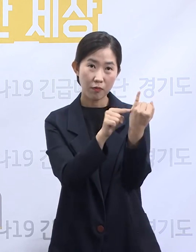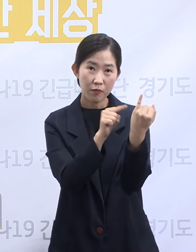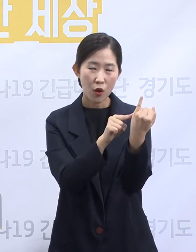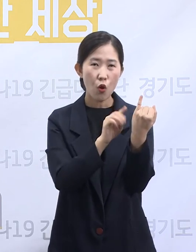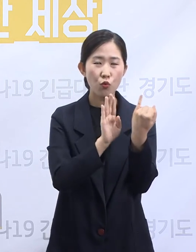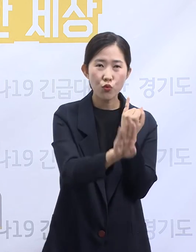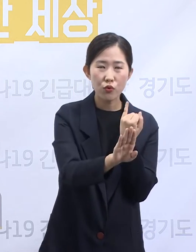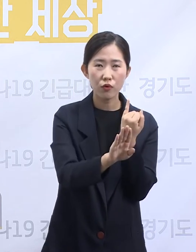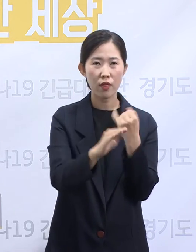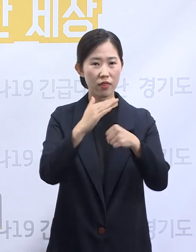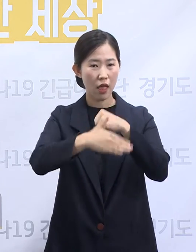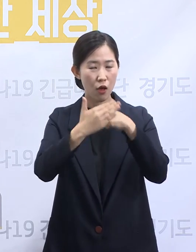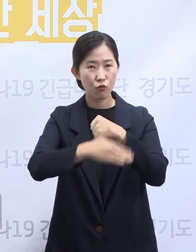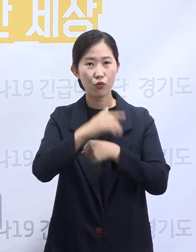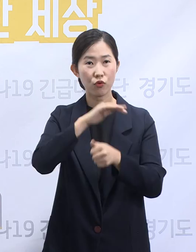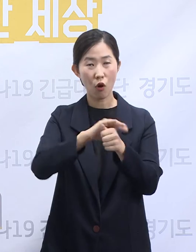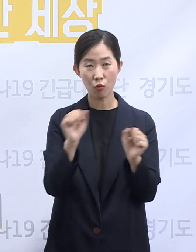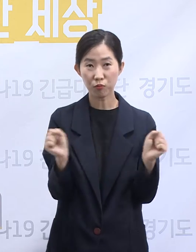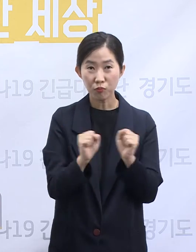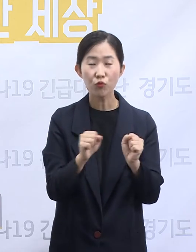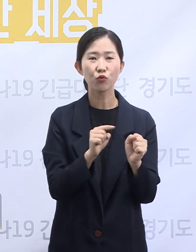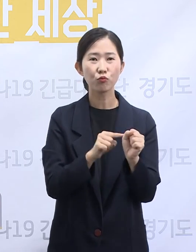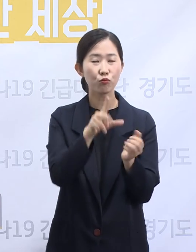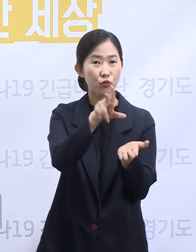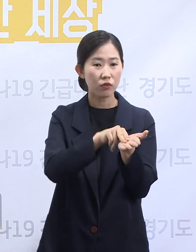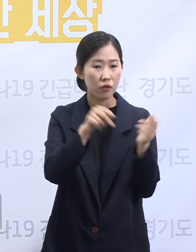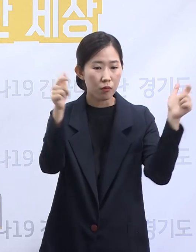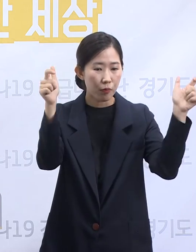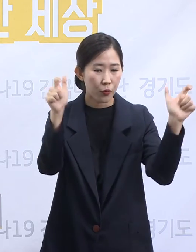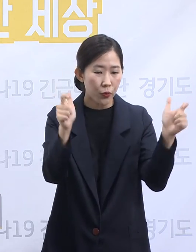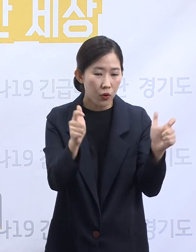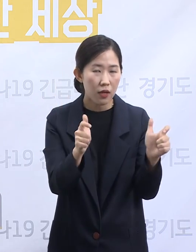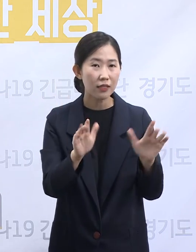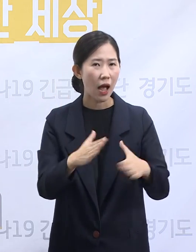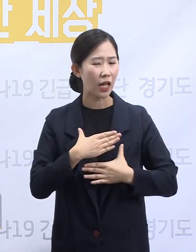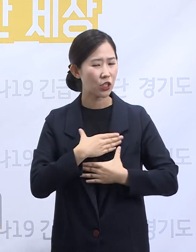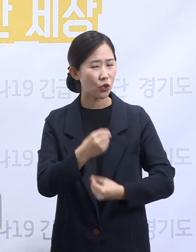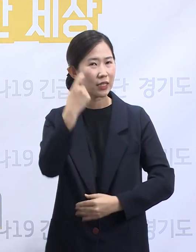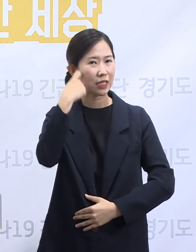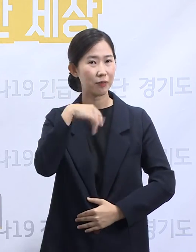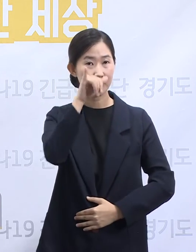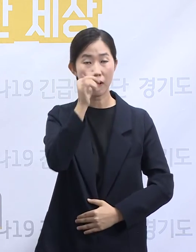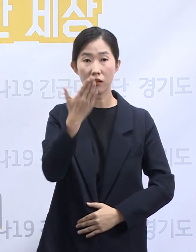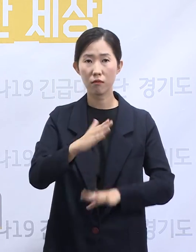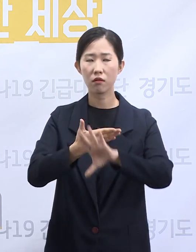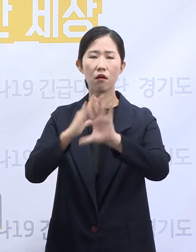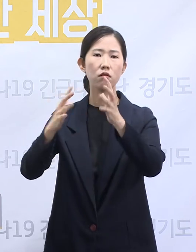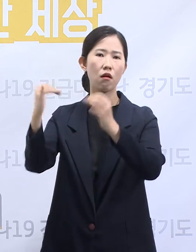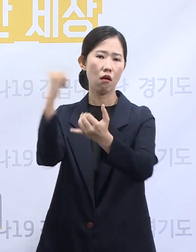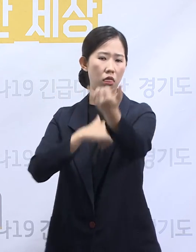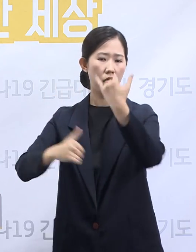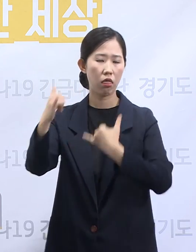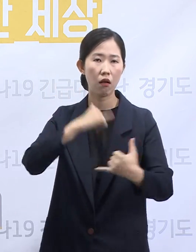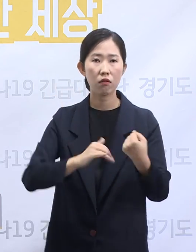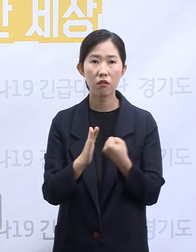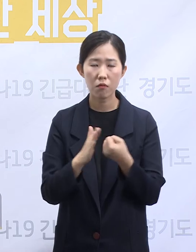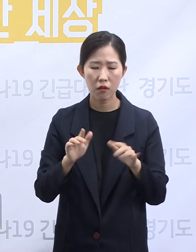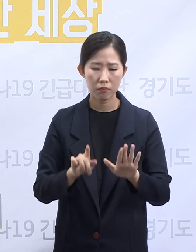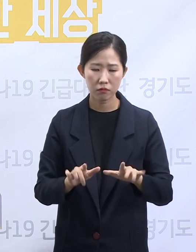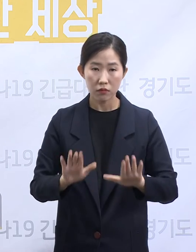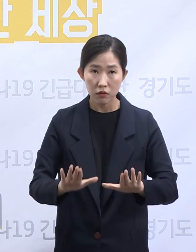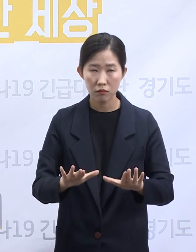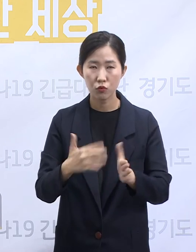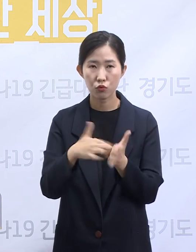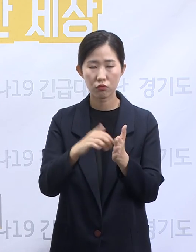안정기에 접어든 것처럼 보입니다. 하지만 해외입 확진자가 늘어나면서 수도권에는 일정한 확산세가 관찰되고